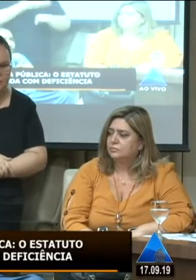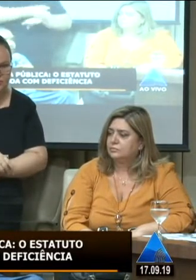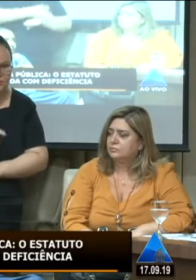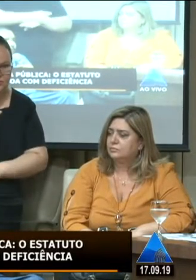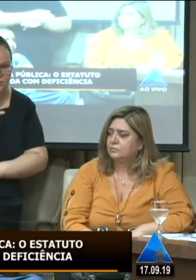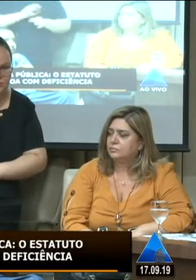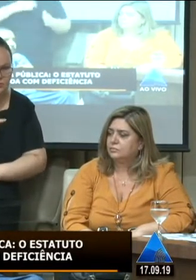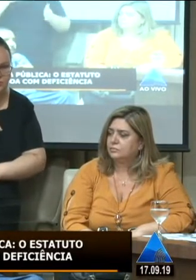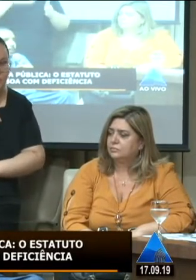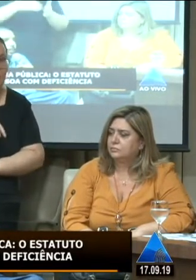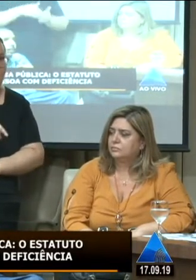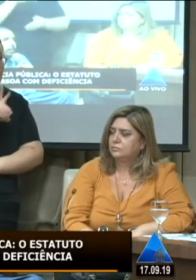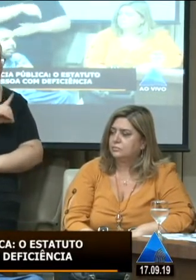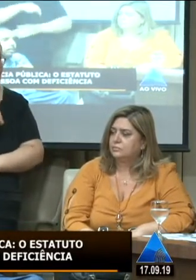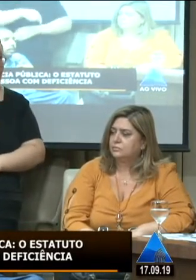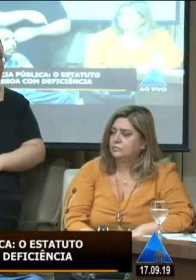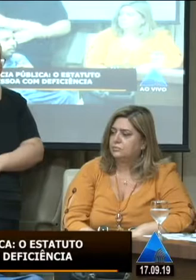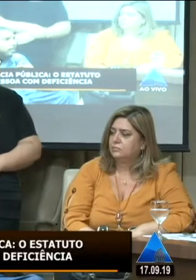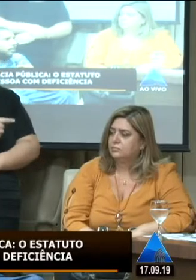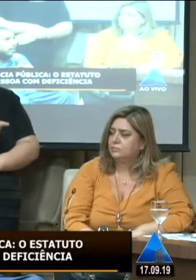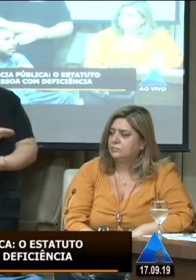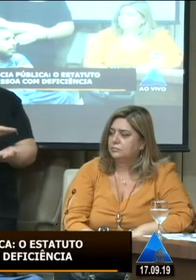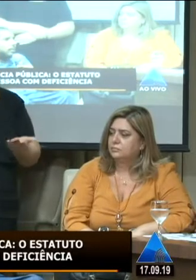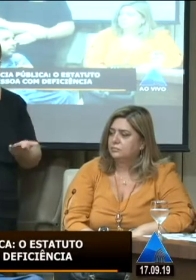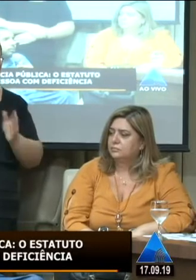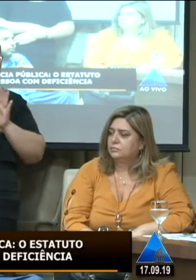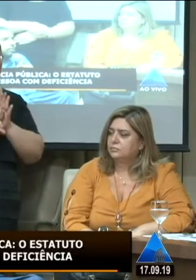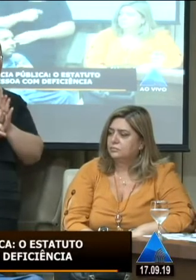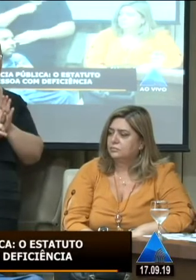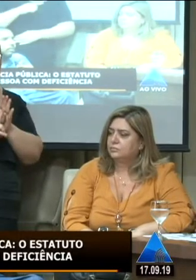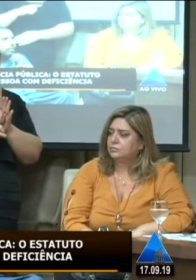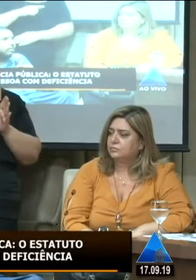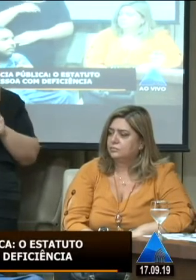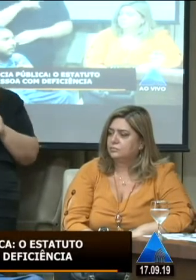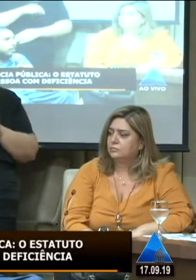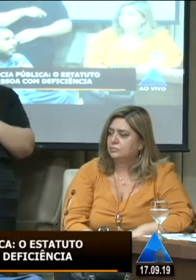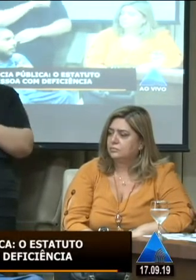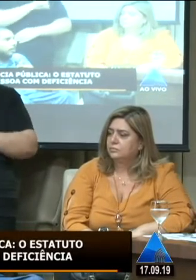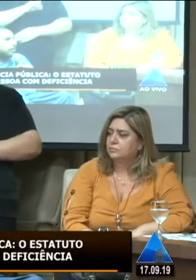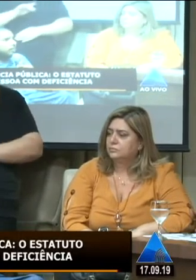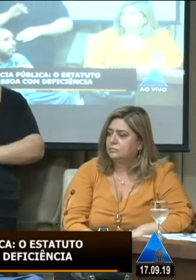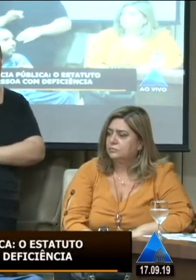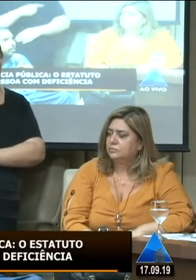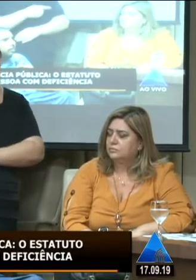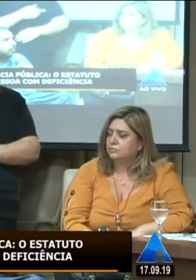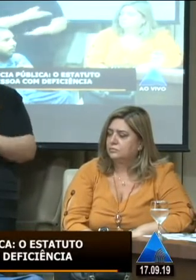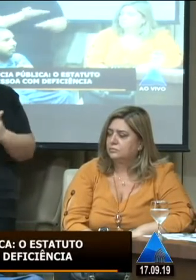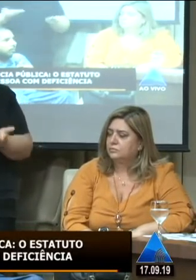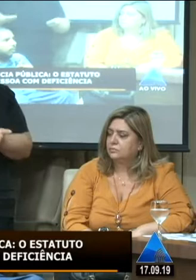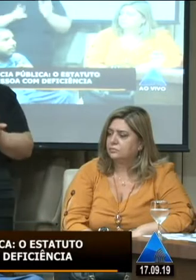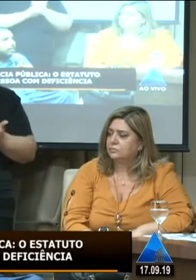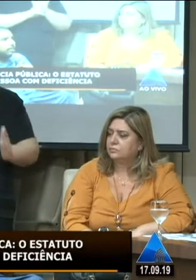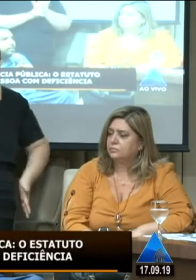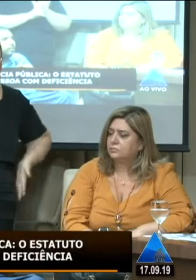a todos não representando uma instituição específica ou grupo específico de